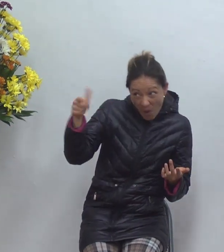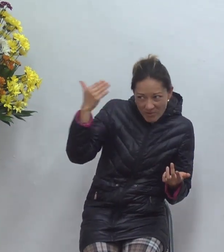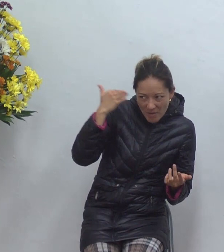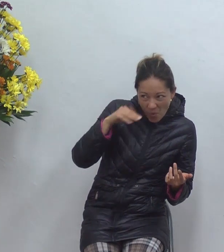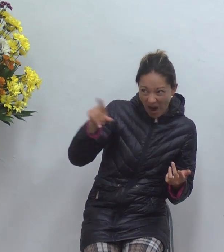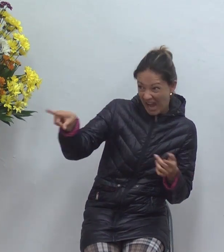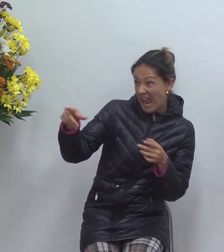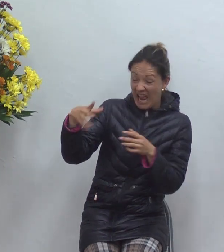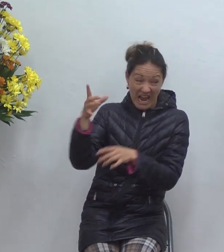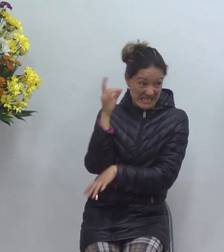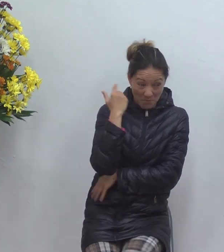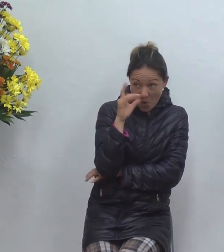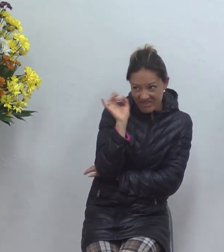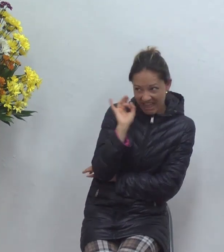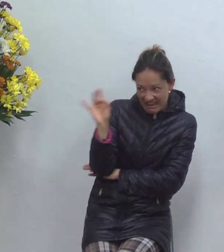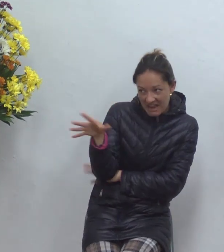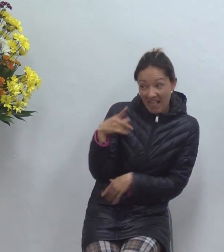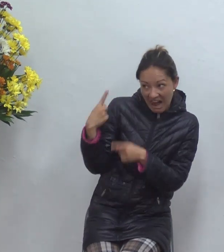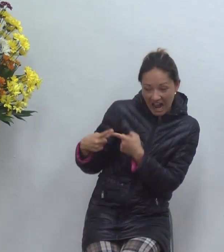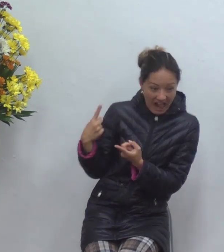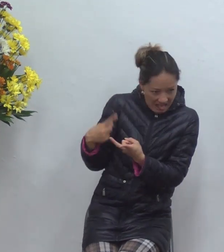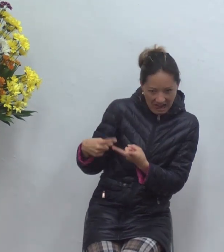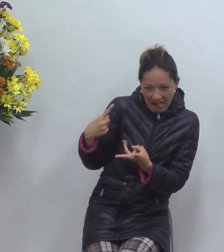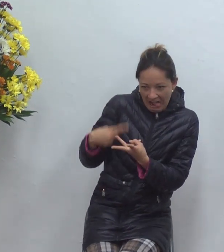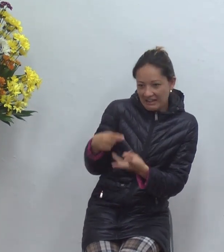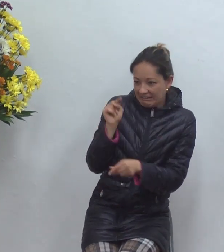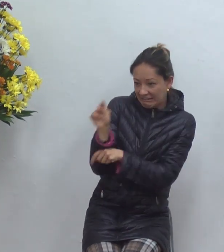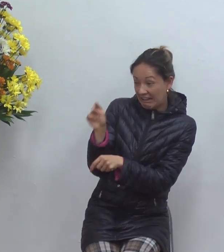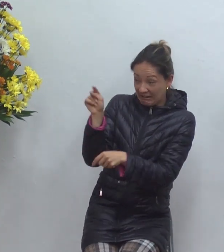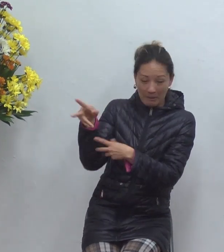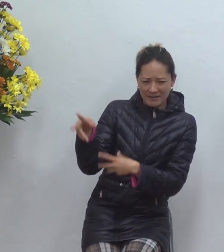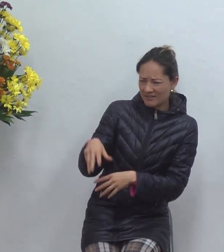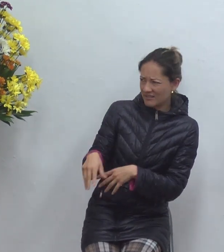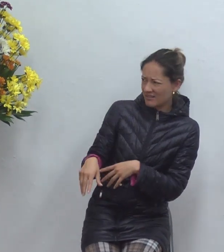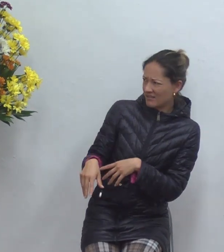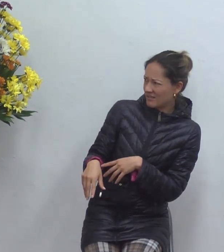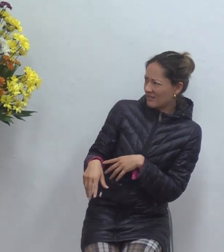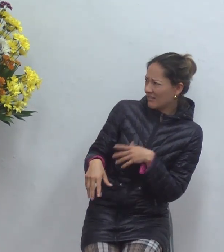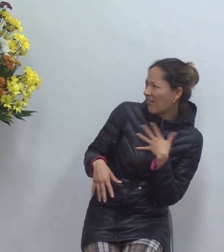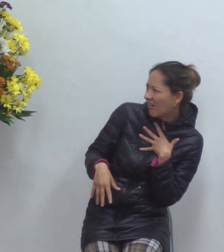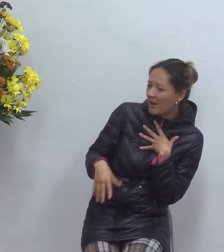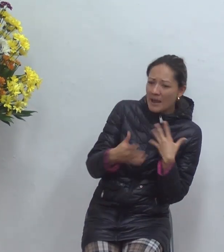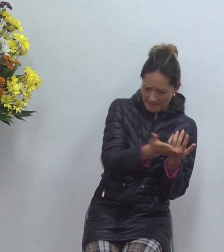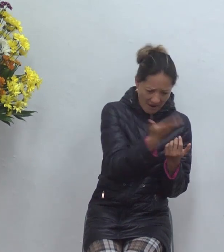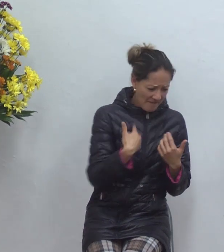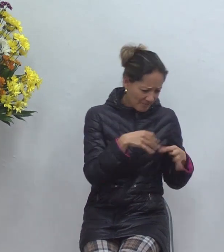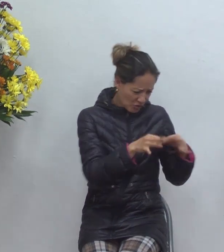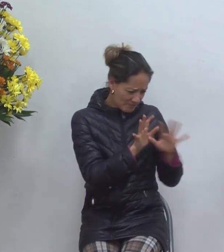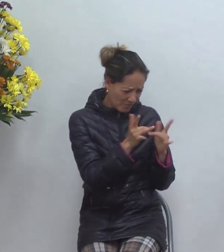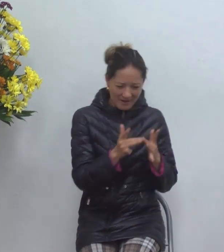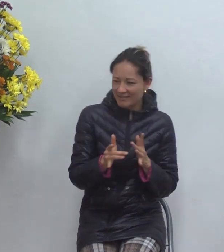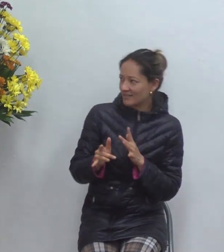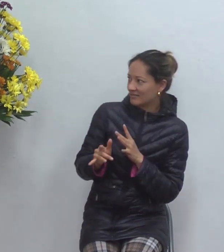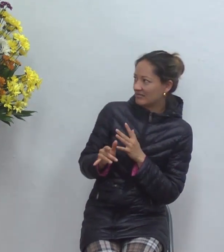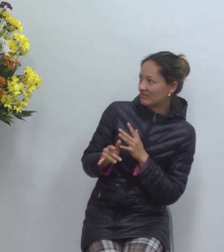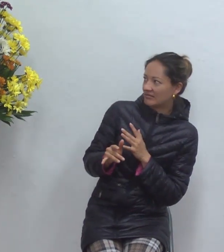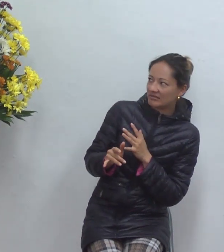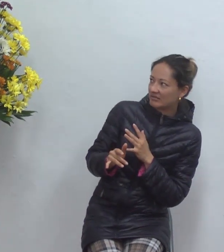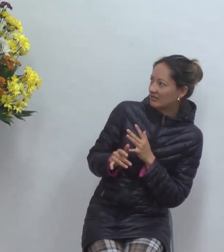papá yo sí es que yo los odio pero y es que ya tengo que traer pero ay pero venga y le predico la palabra no fregués o sea no